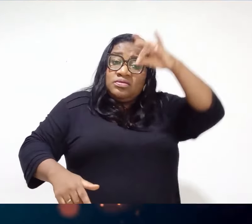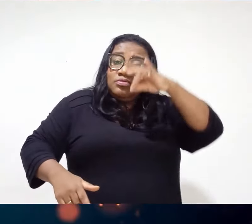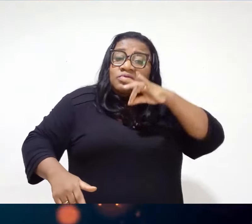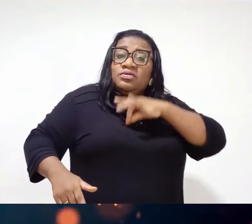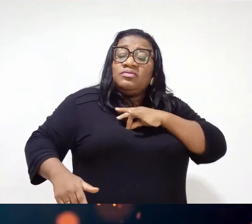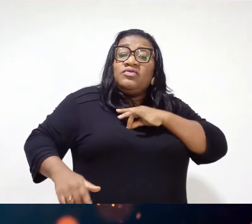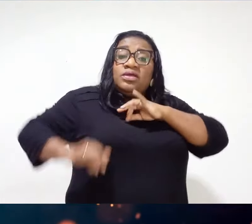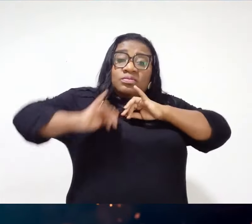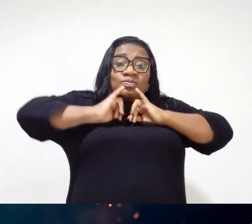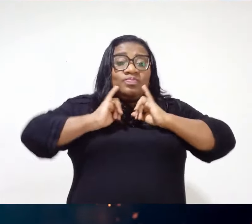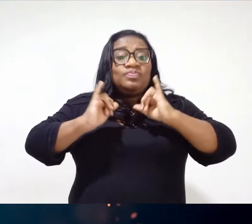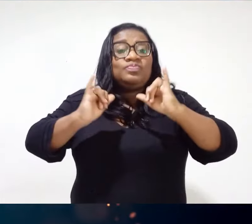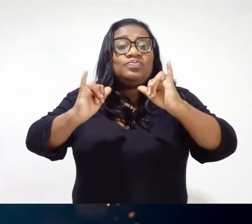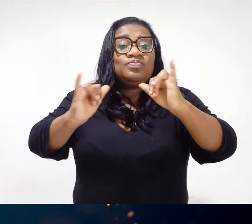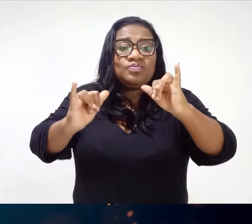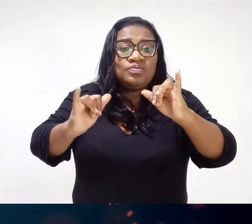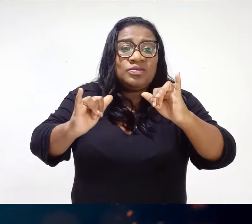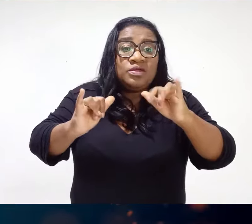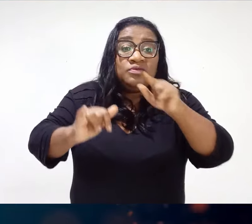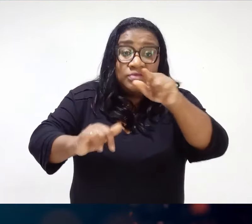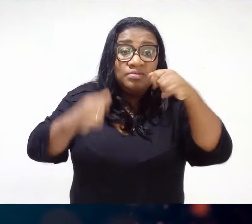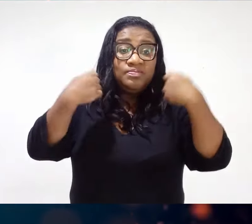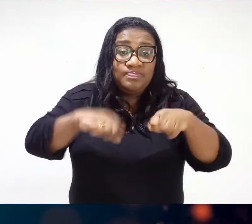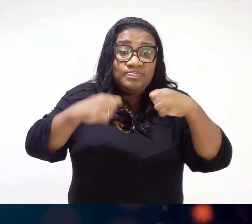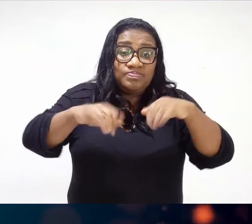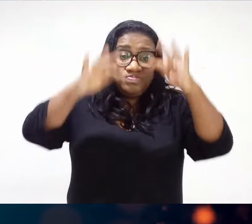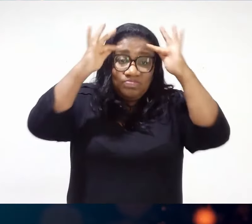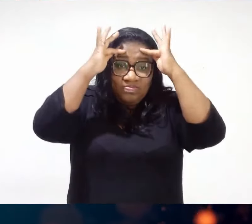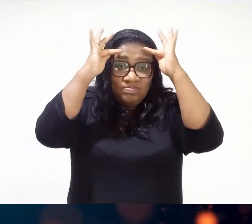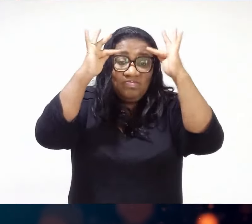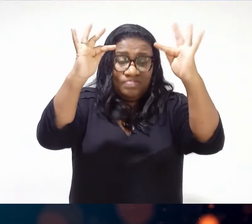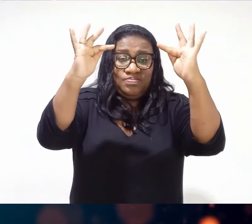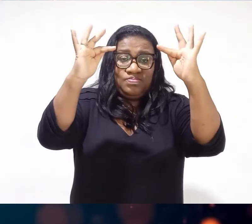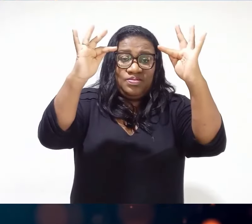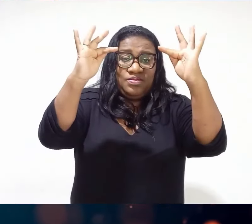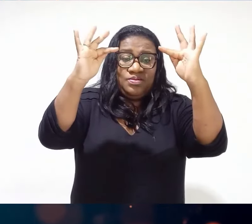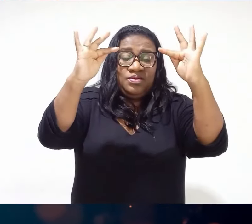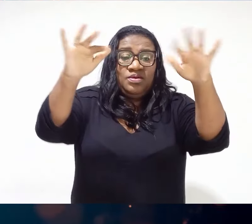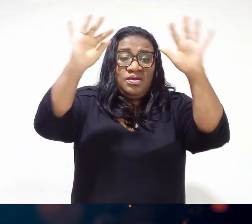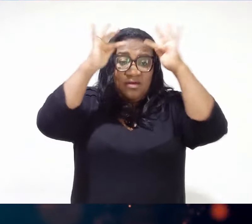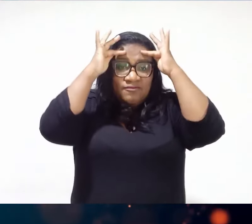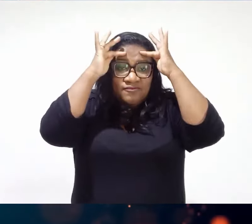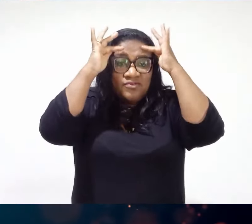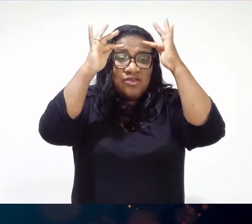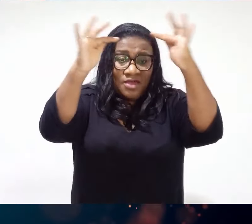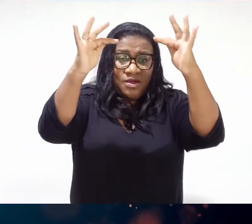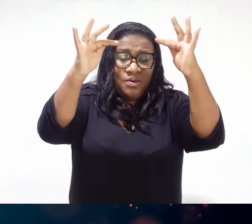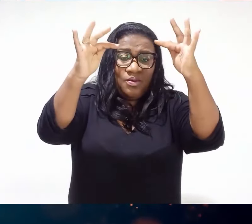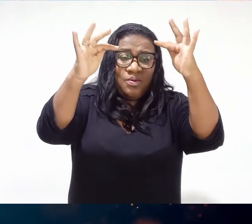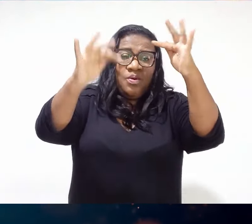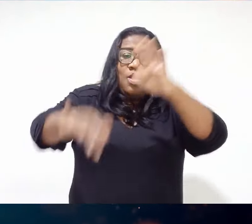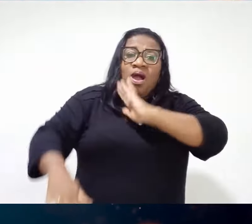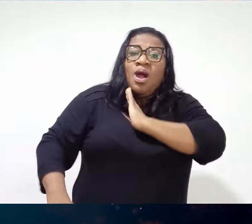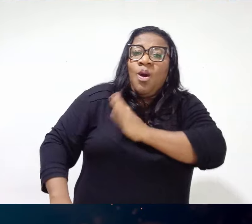É por isso que eu tô falando aqui Seja fiel, irmão Só isso Seja fiel ao coração de Deus